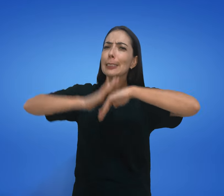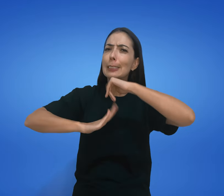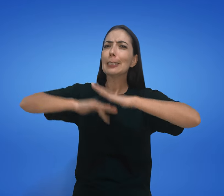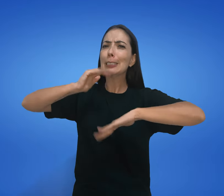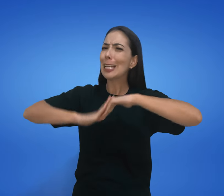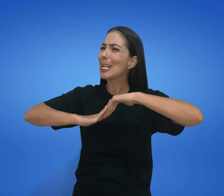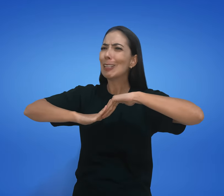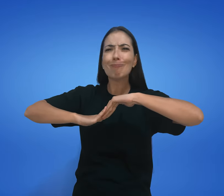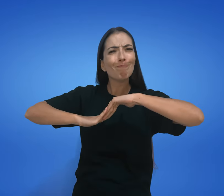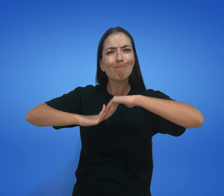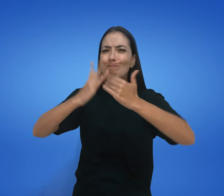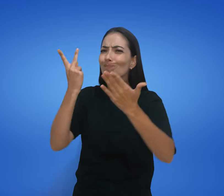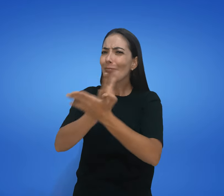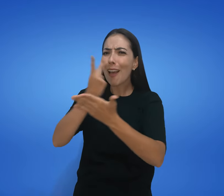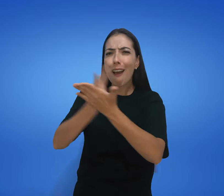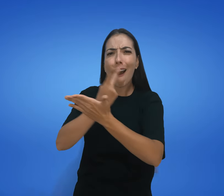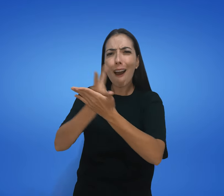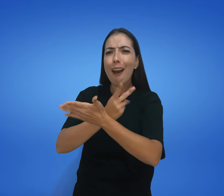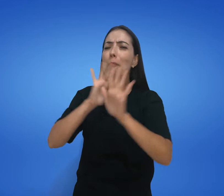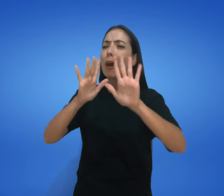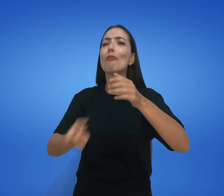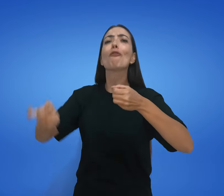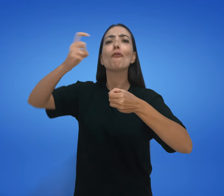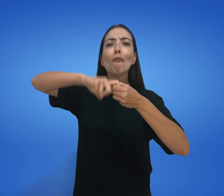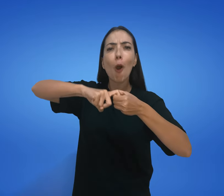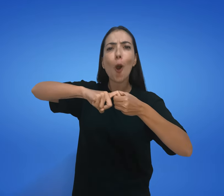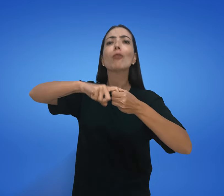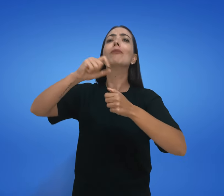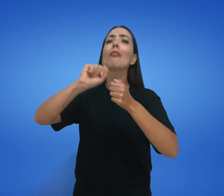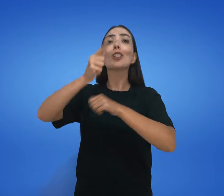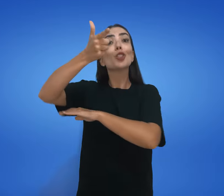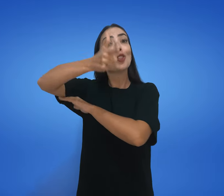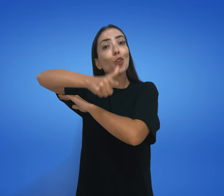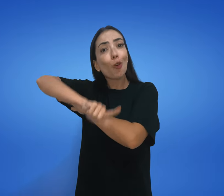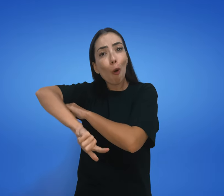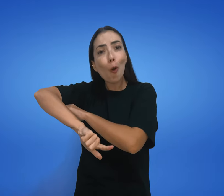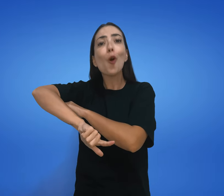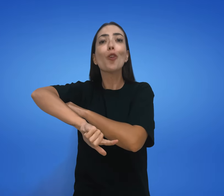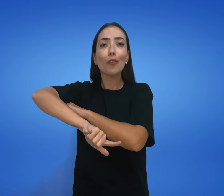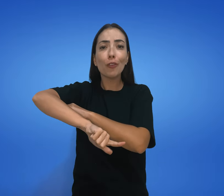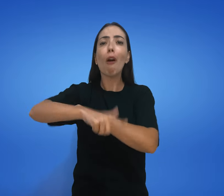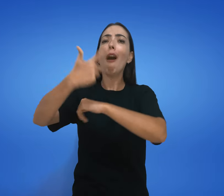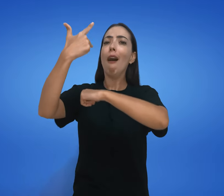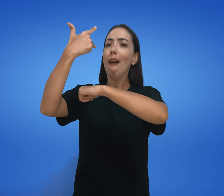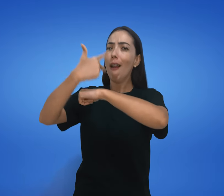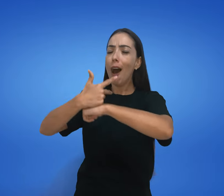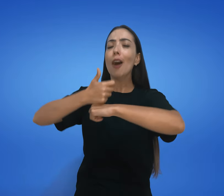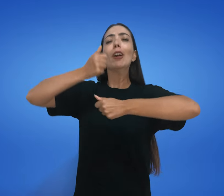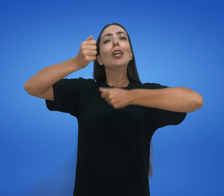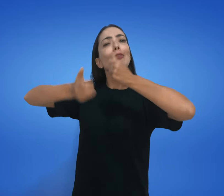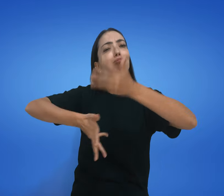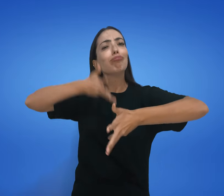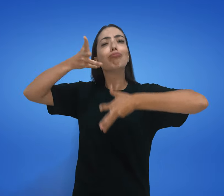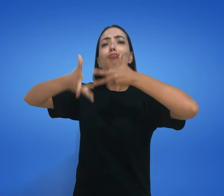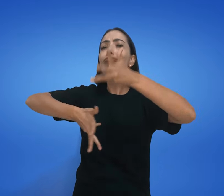gravando. Se você errar, tente novamente e se grave de novo.